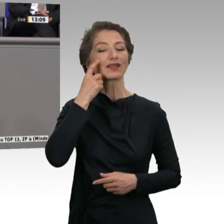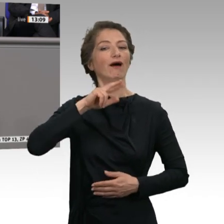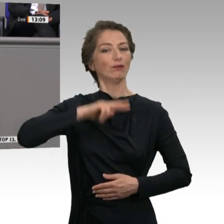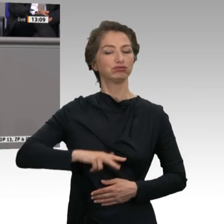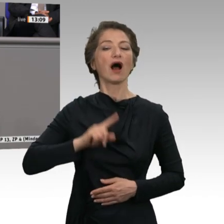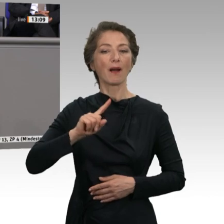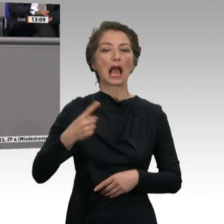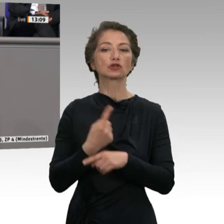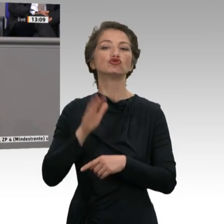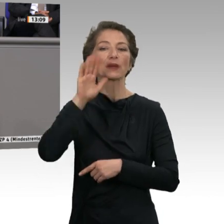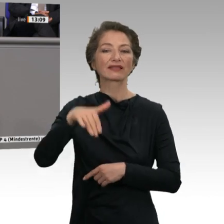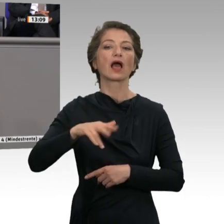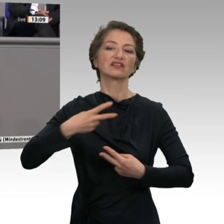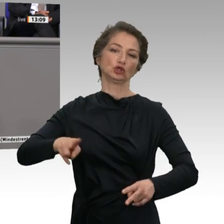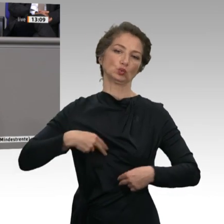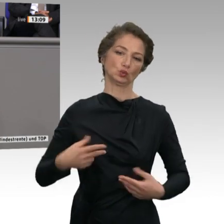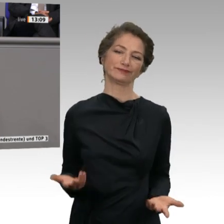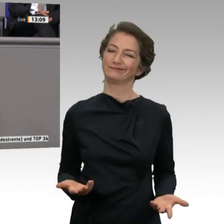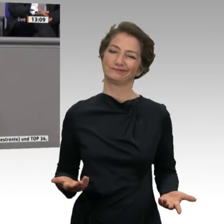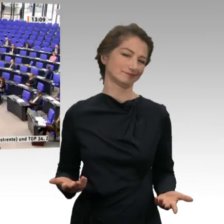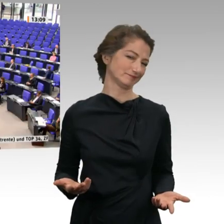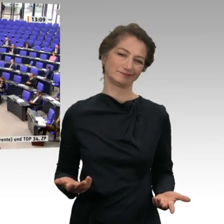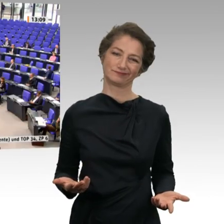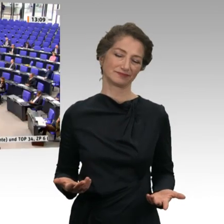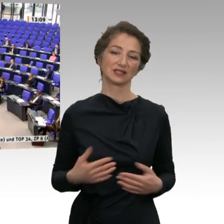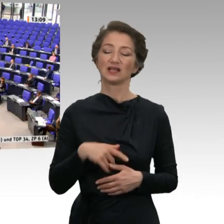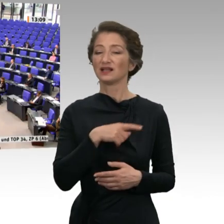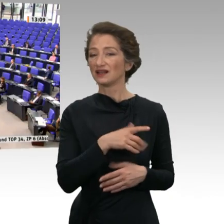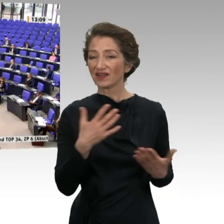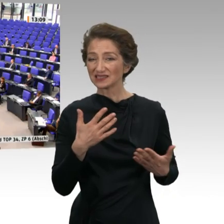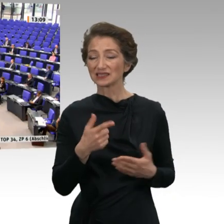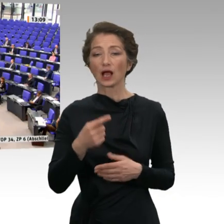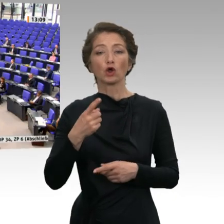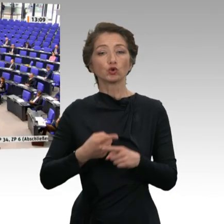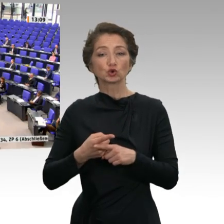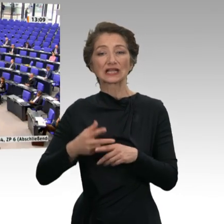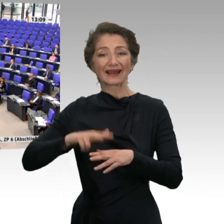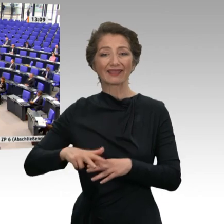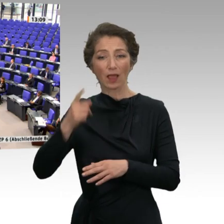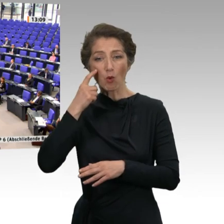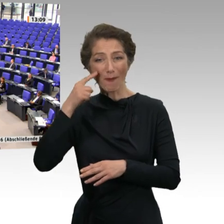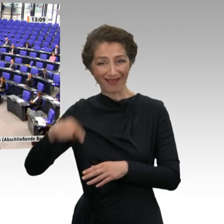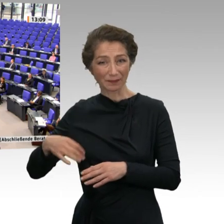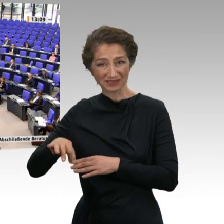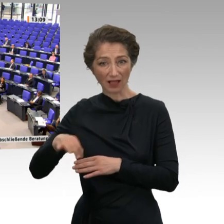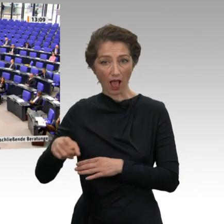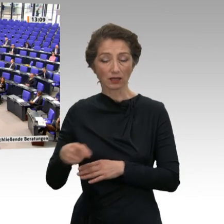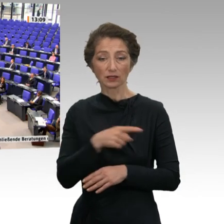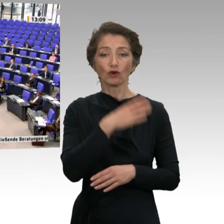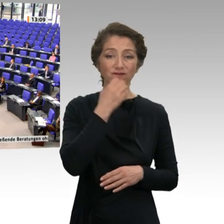gewissen Beitragsjahrenanzahl, die höher ist als die durchschnittlichen Renten, die im Moment bezahlt werden. Und die Linken, die sind ganz heiß drauf. Herr Bergwald, Sie sind ganz